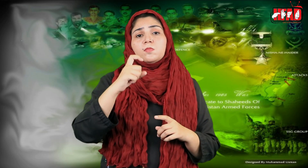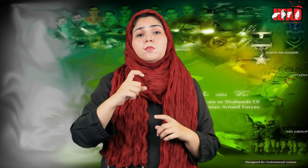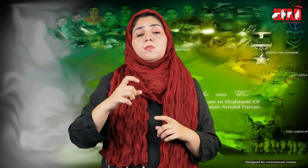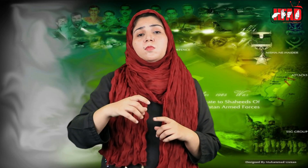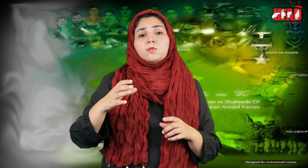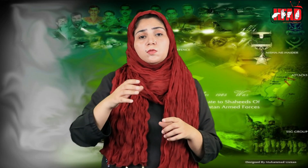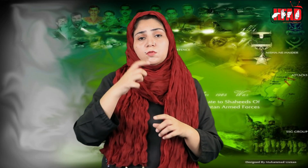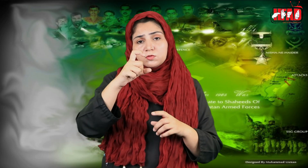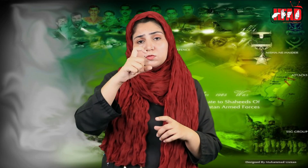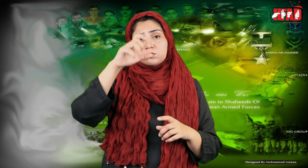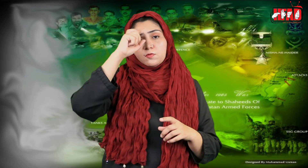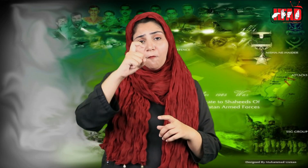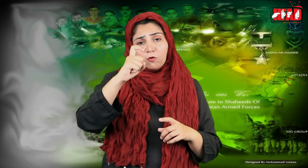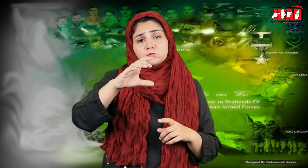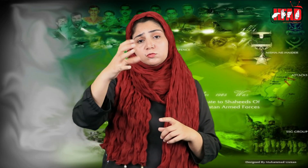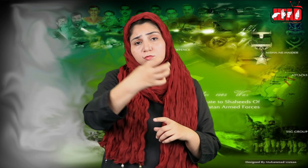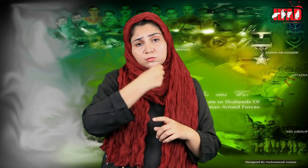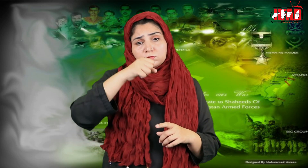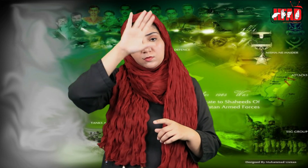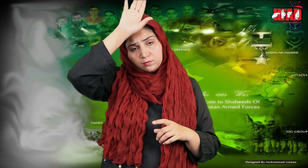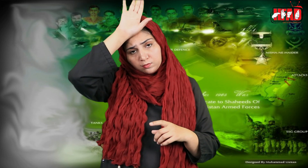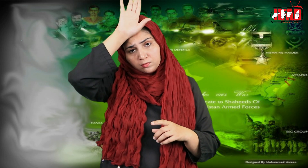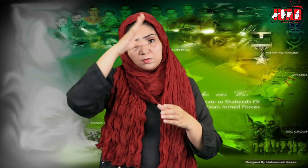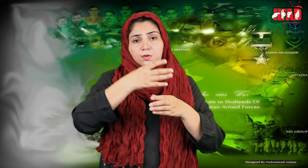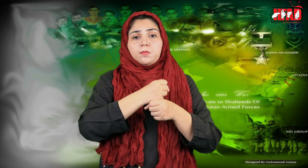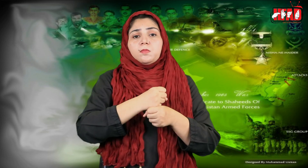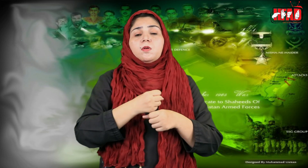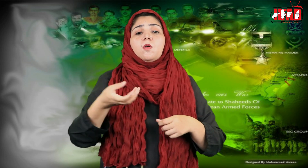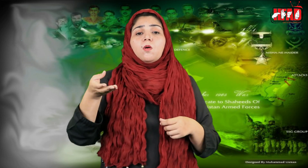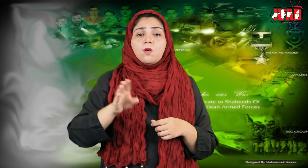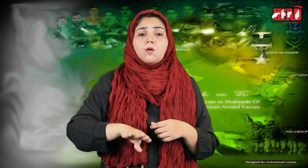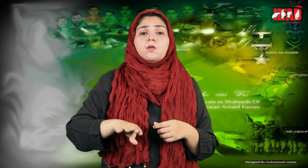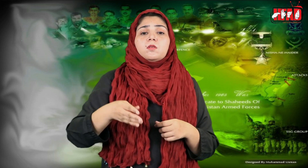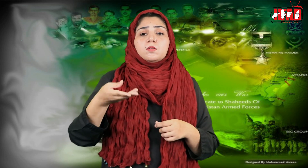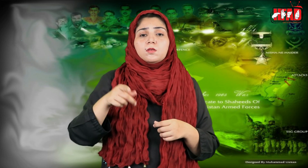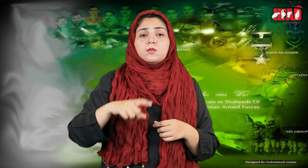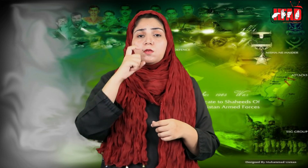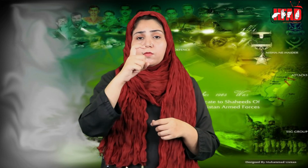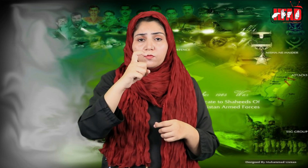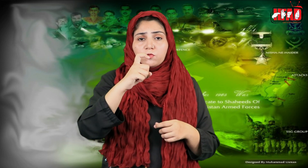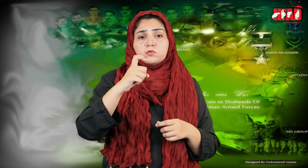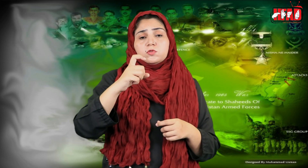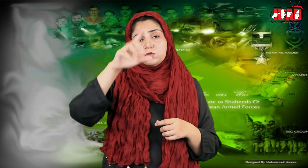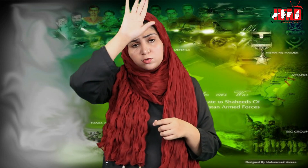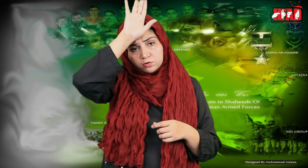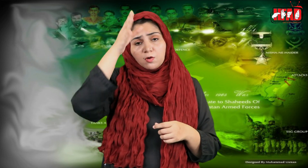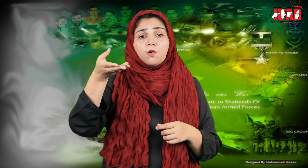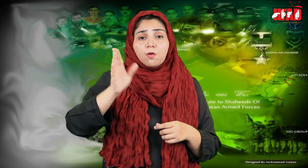چیپ آف سٹاف کمیٹی، سرویسز چیپ اور افواج پاکستان کی جانب سے شہدہ اور ان کے لوہاہکین کو خراج